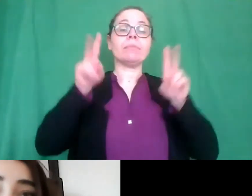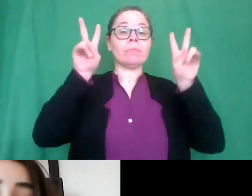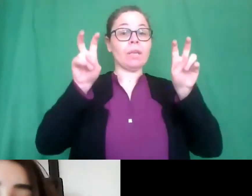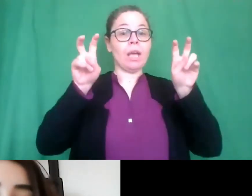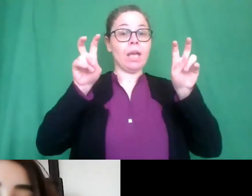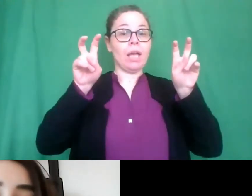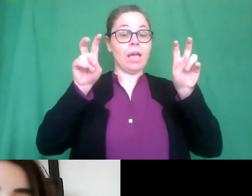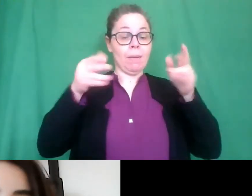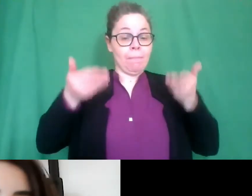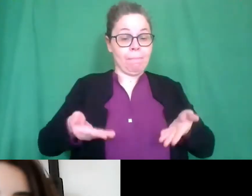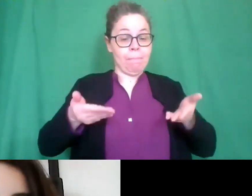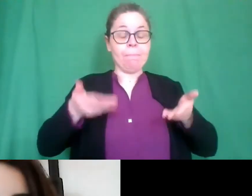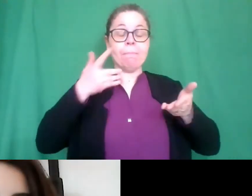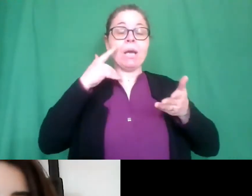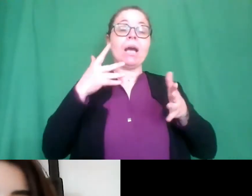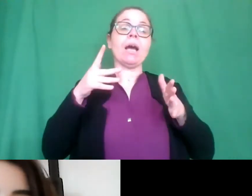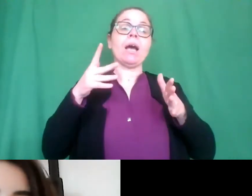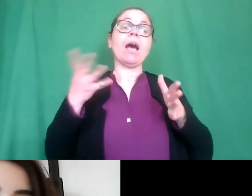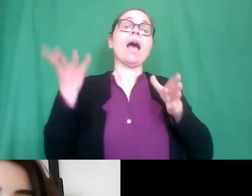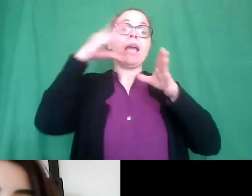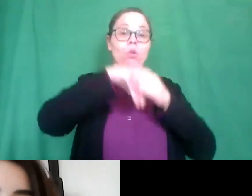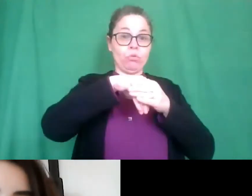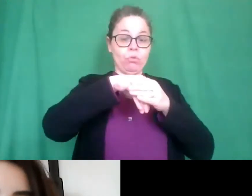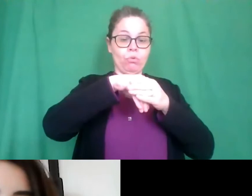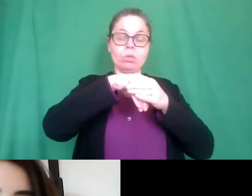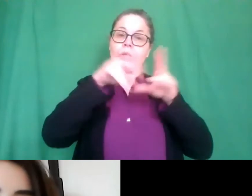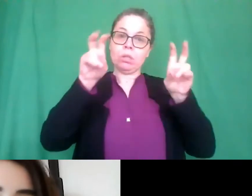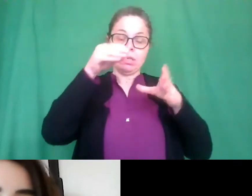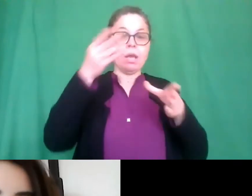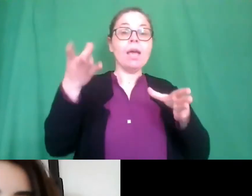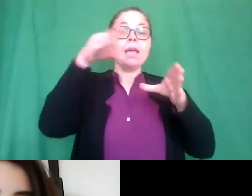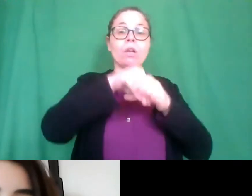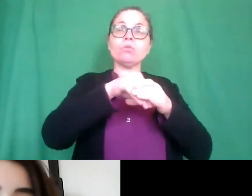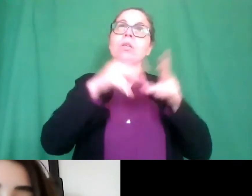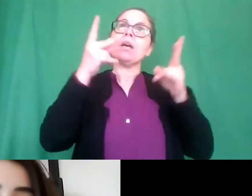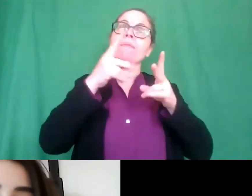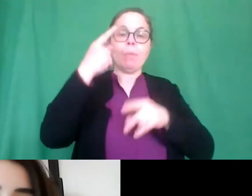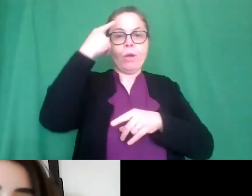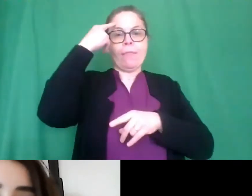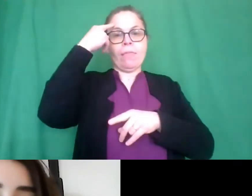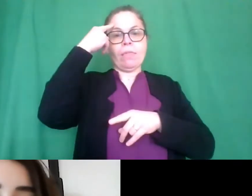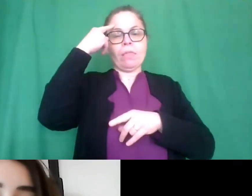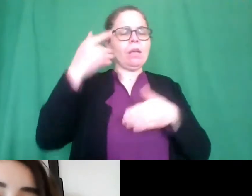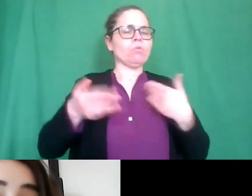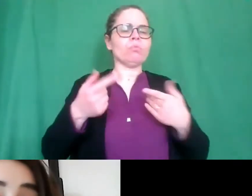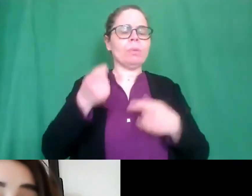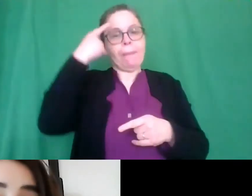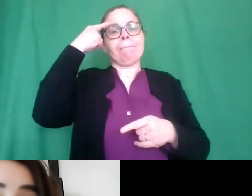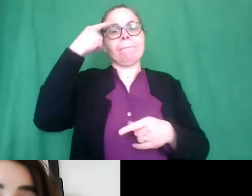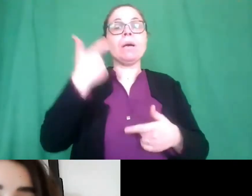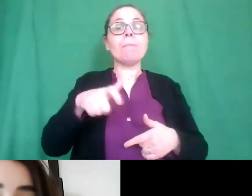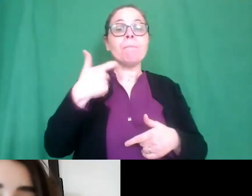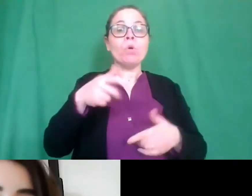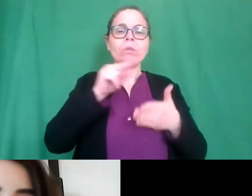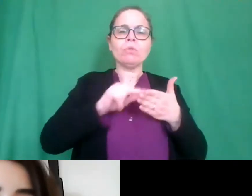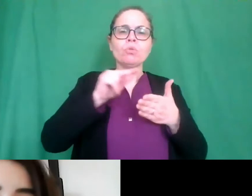in realtà è un'idea che ci è venuta spontanea ci è venuta subito in mente proprio perché comunque a scuola